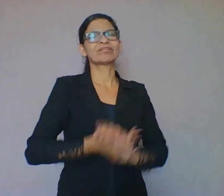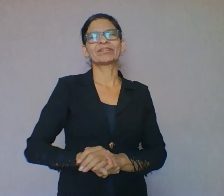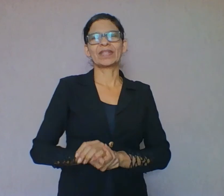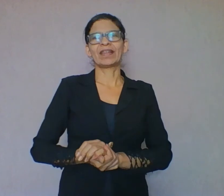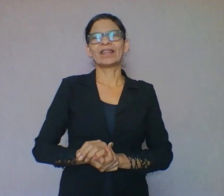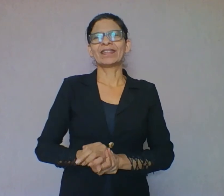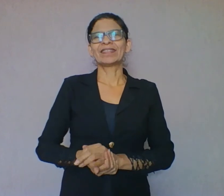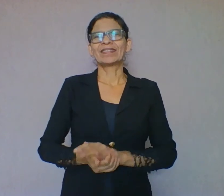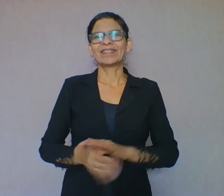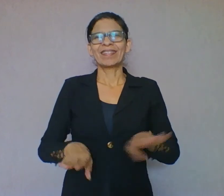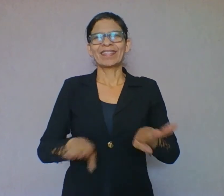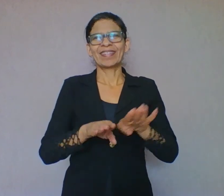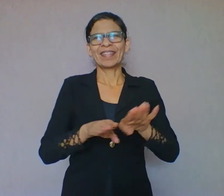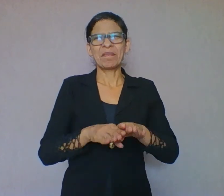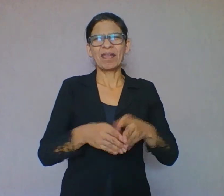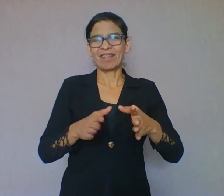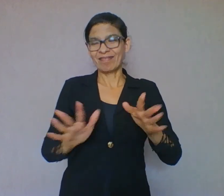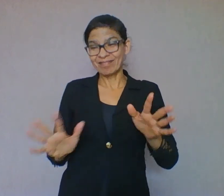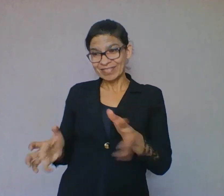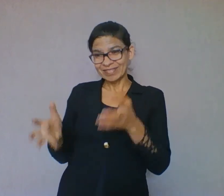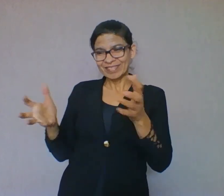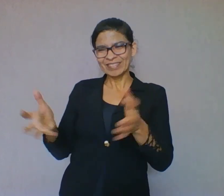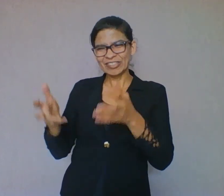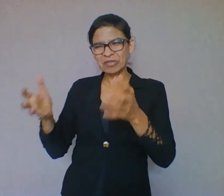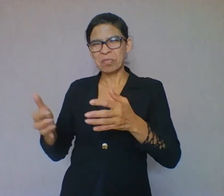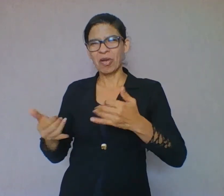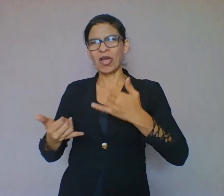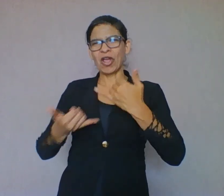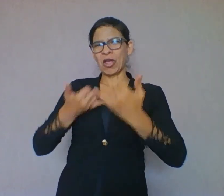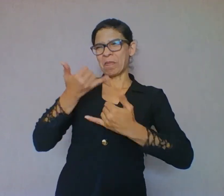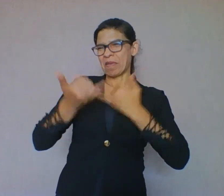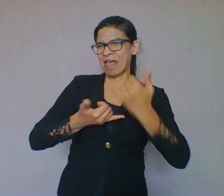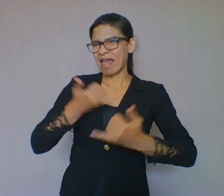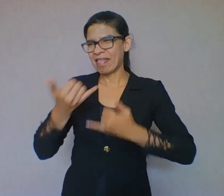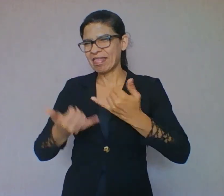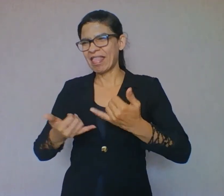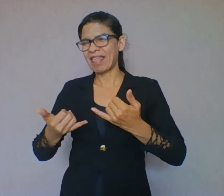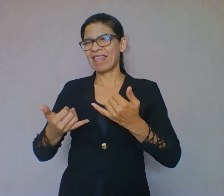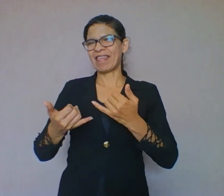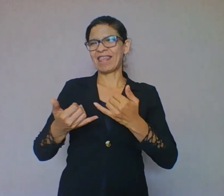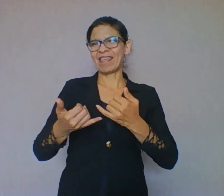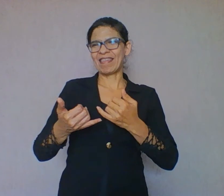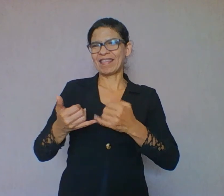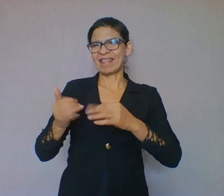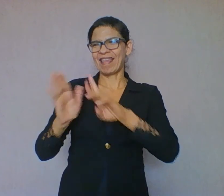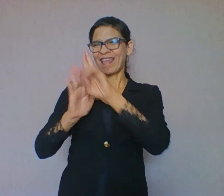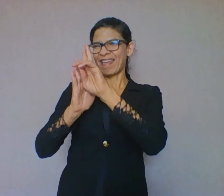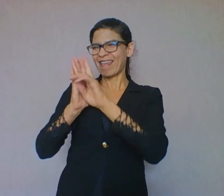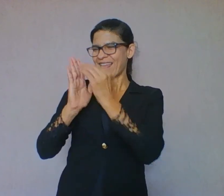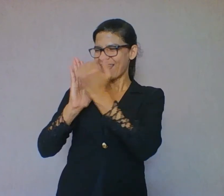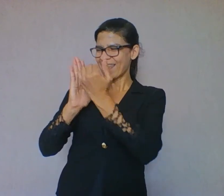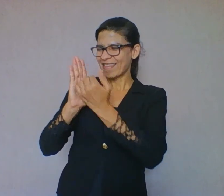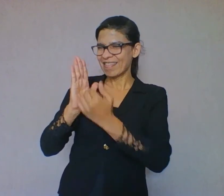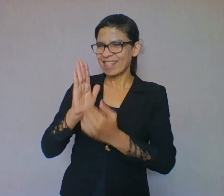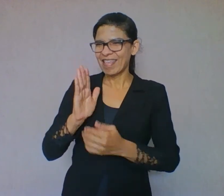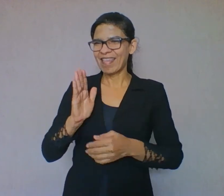precisem de leitura. Jogos, receitas, mapas. Quando estiver em casa, comprou um